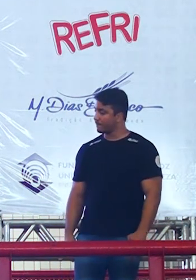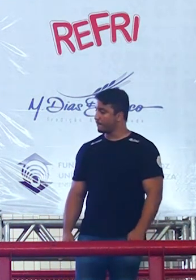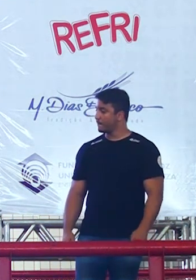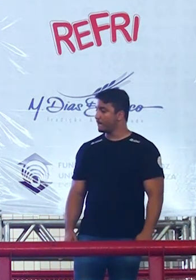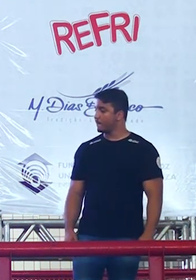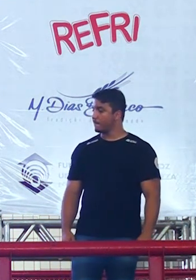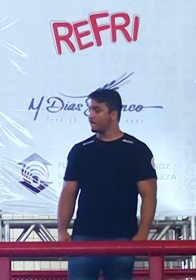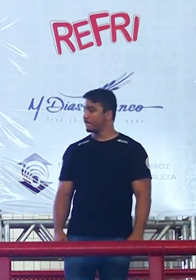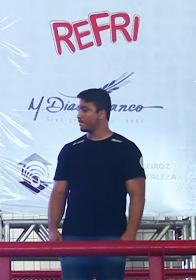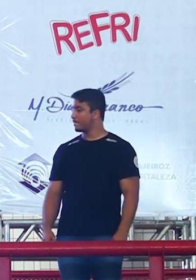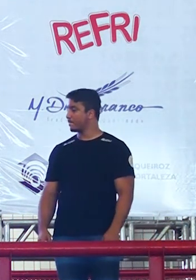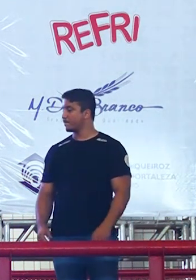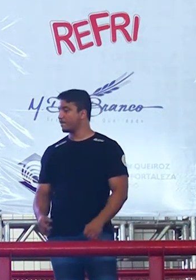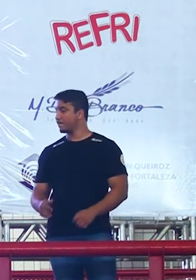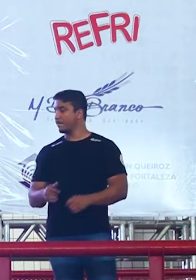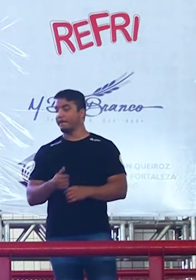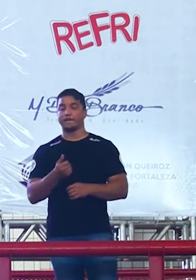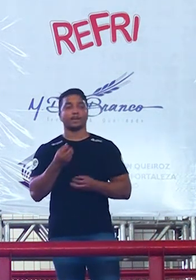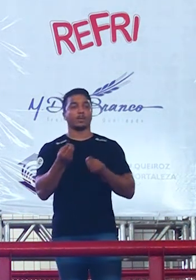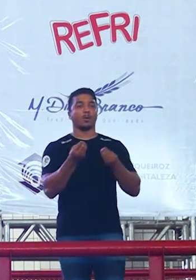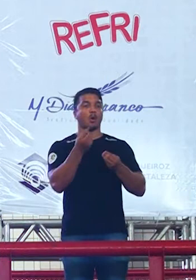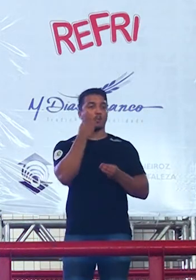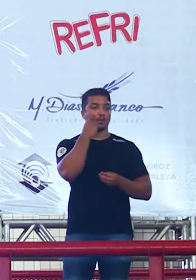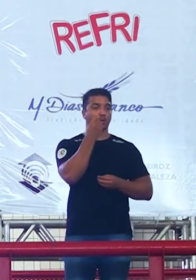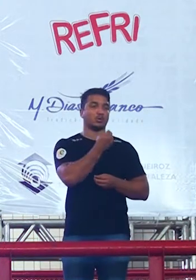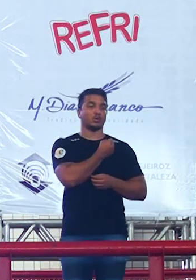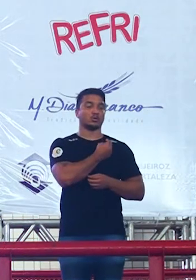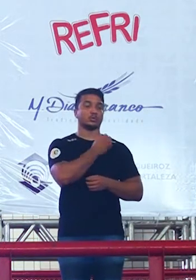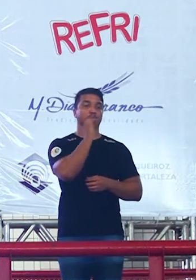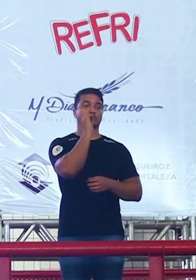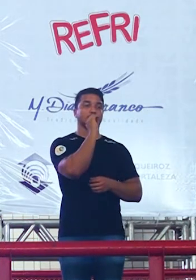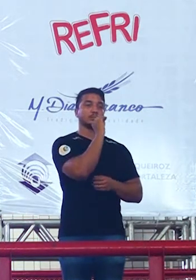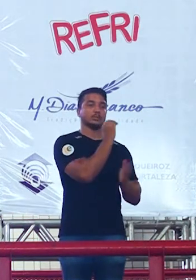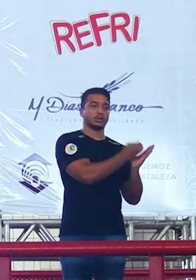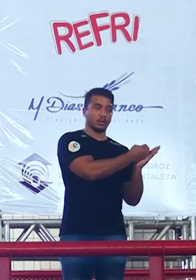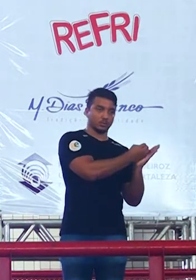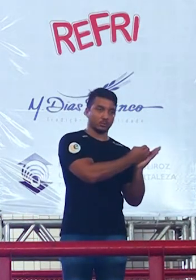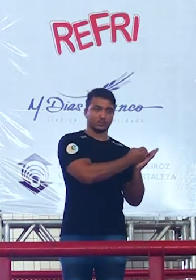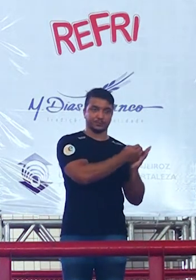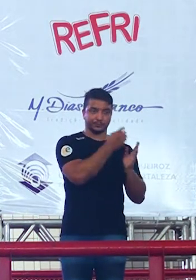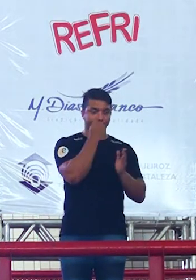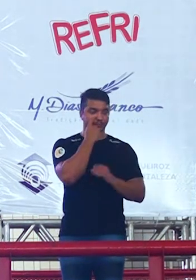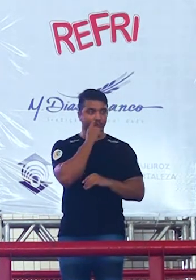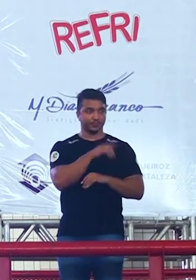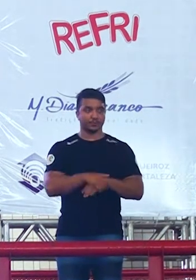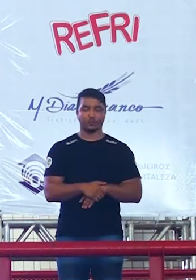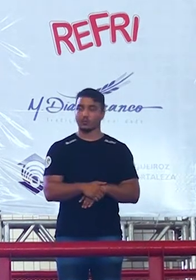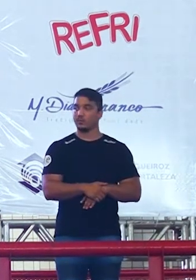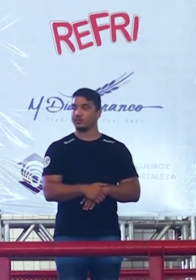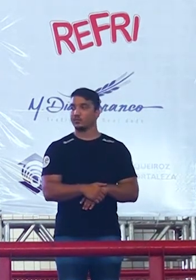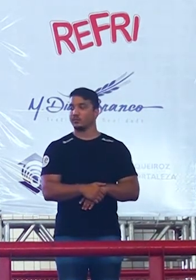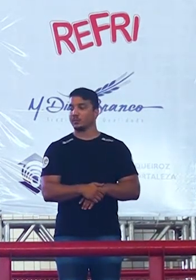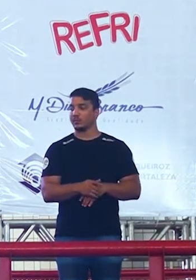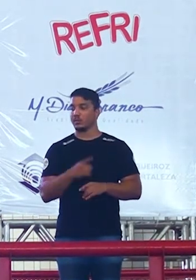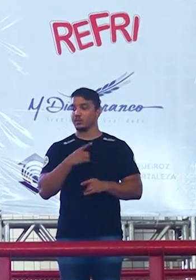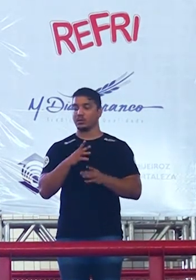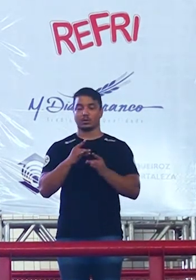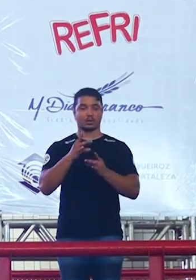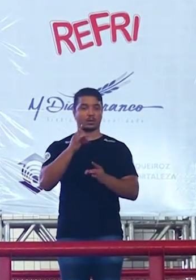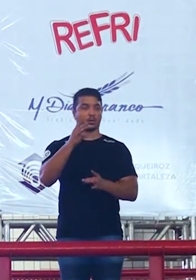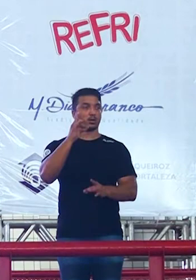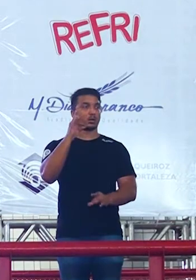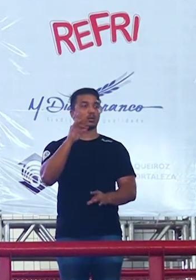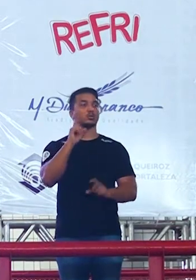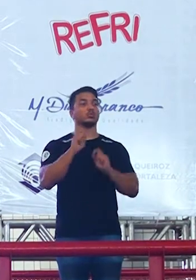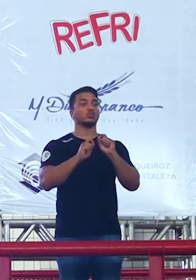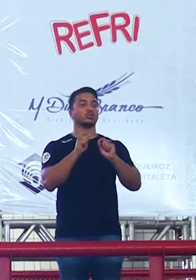eis os casos de nota zero que a gente não vai aprofundar mas a gente vai aprofundar a